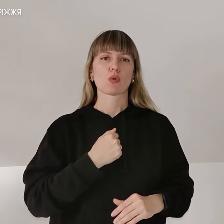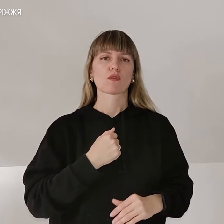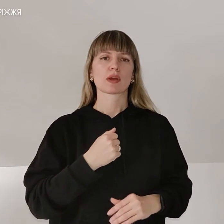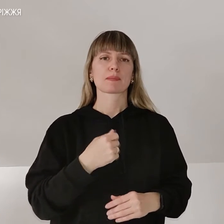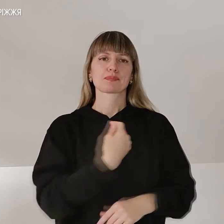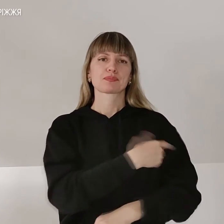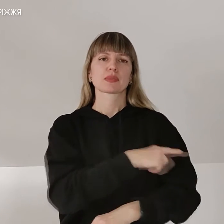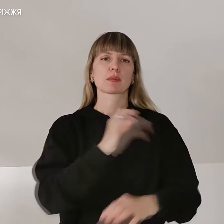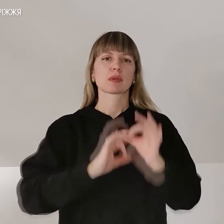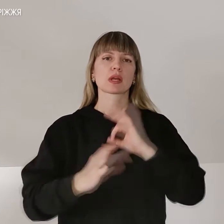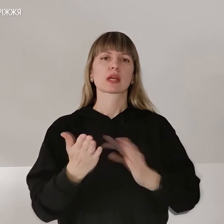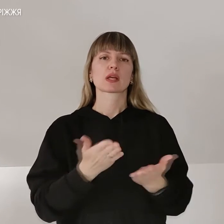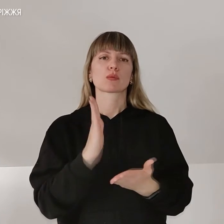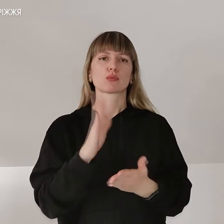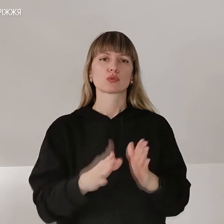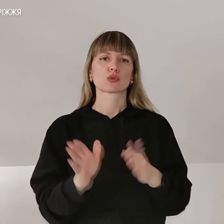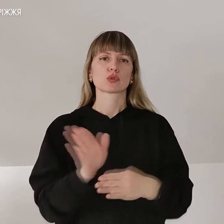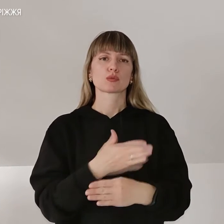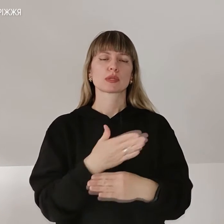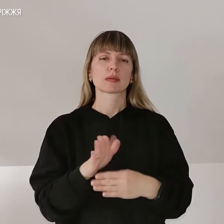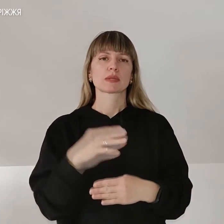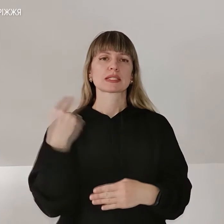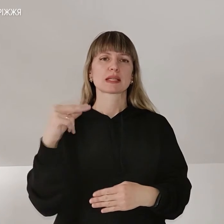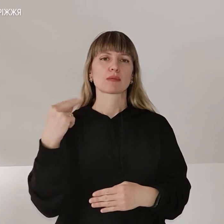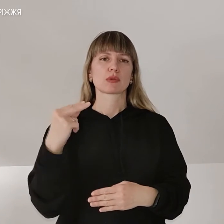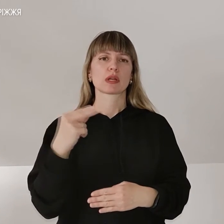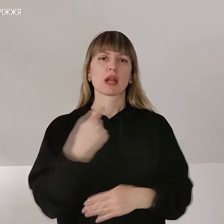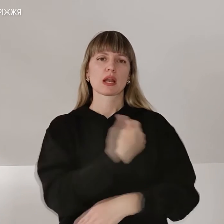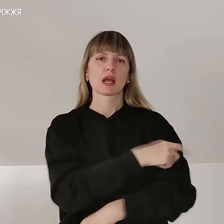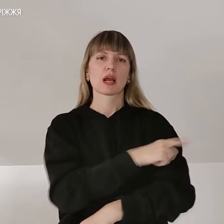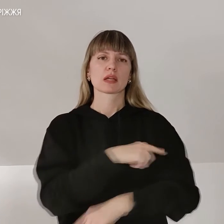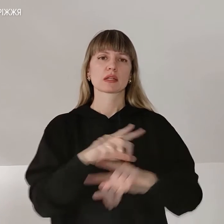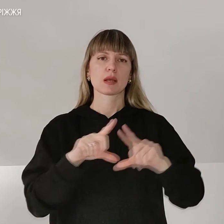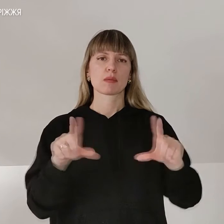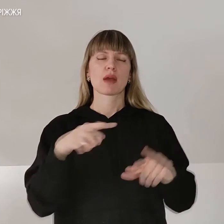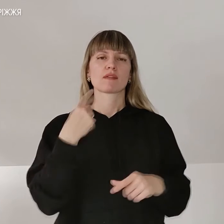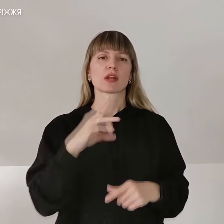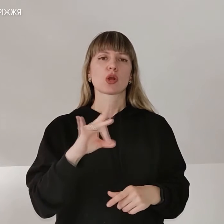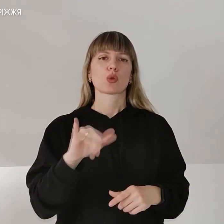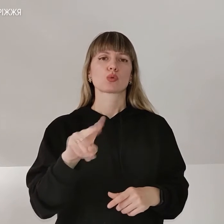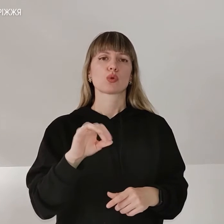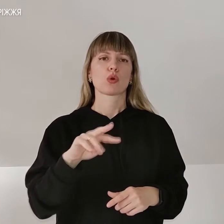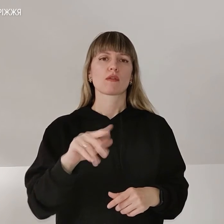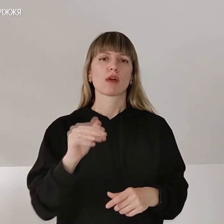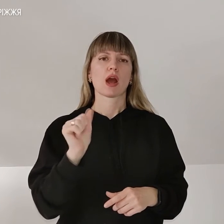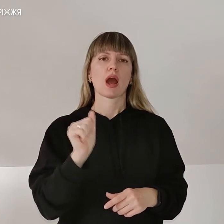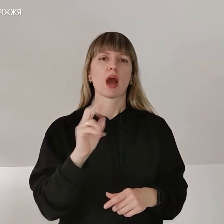препарати, які будуть розподілені між запорізькими лікарнями, каже Рудольф Акопян. Передали вже